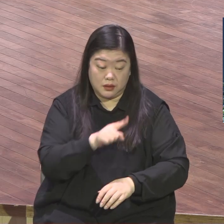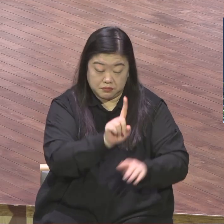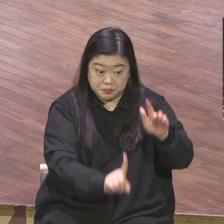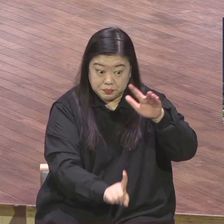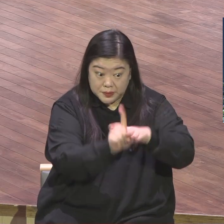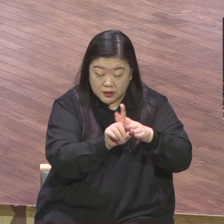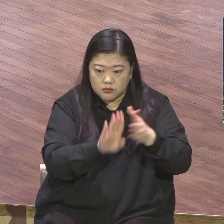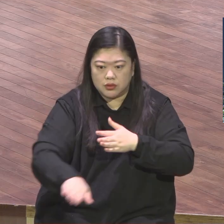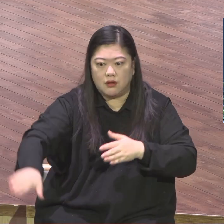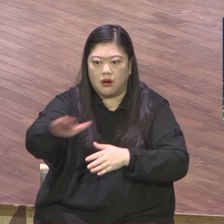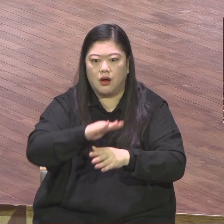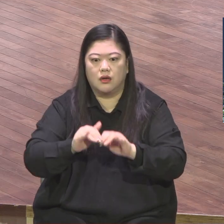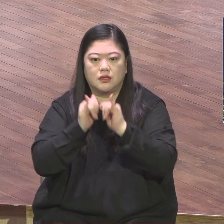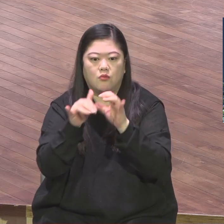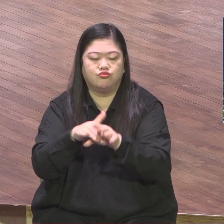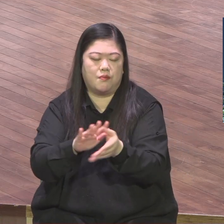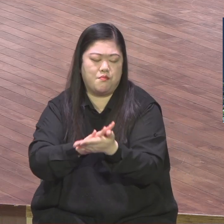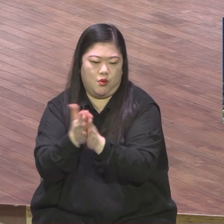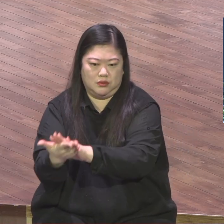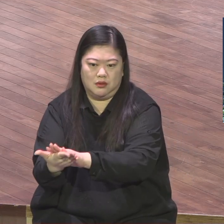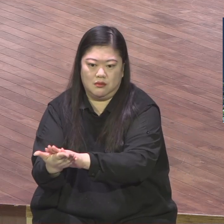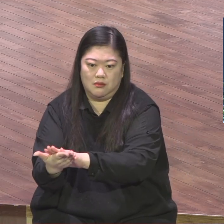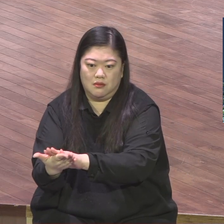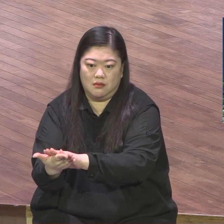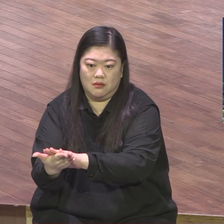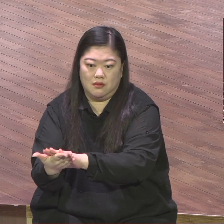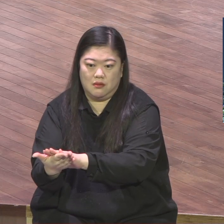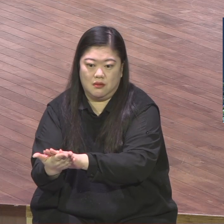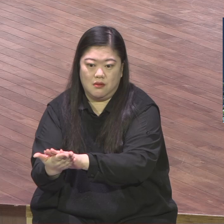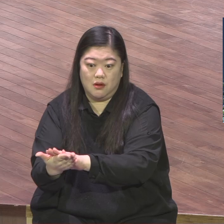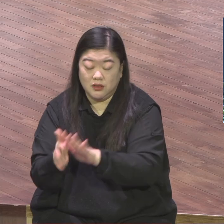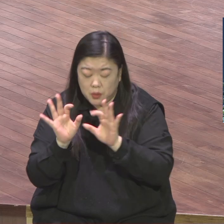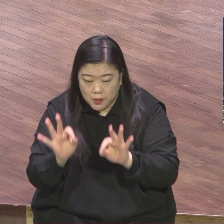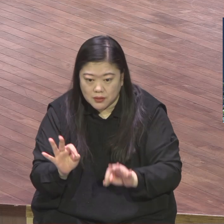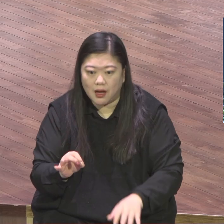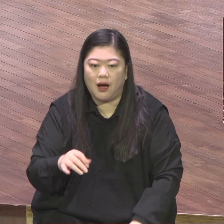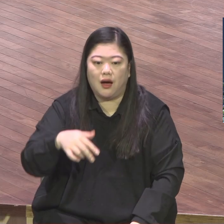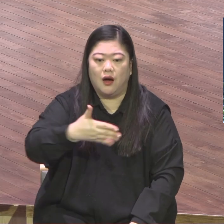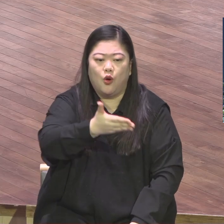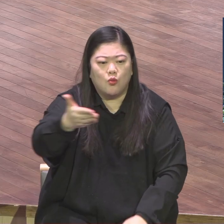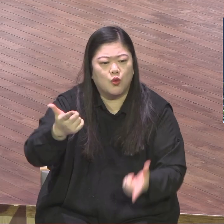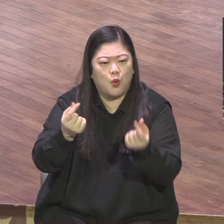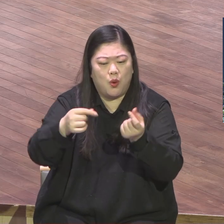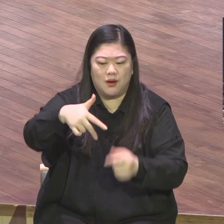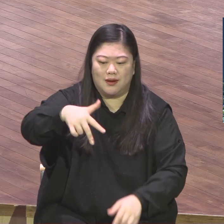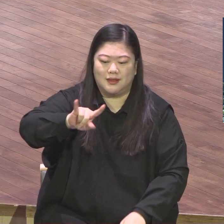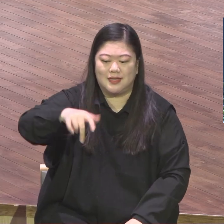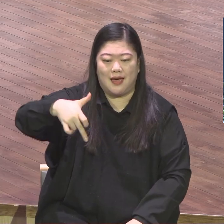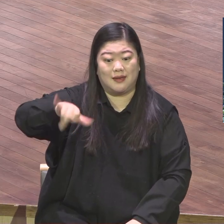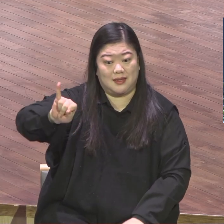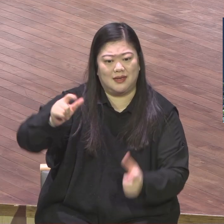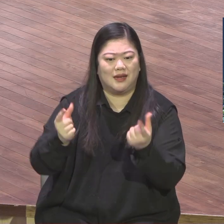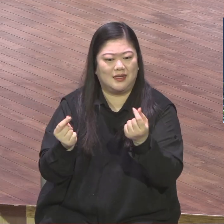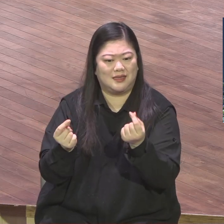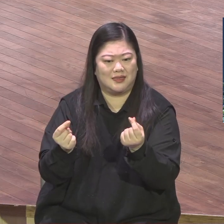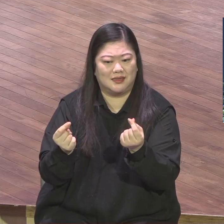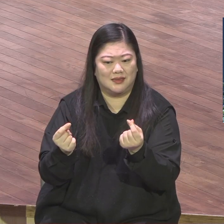청지기들이 이 제키 로빈스는의 영적 자세를 가져라 모든 흑인들 선수들의 미래가